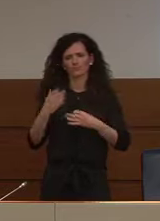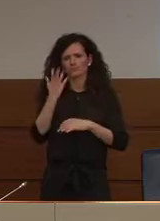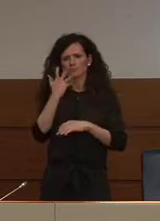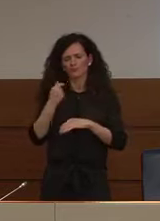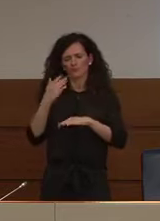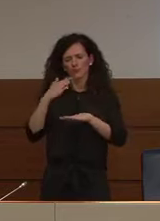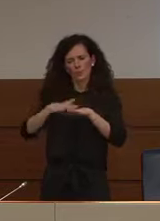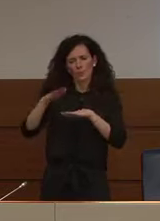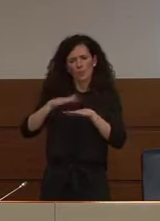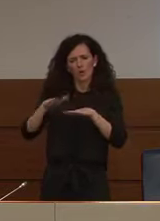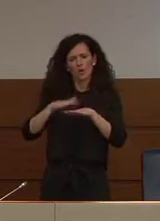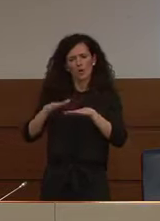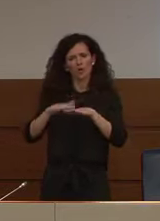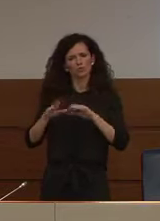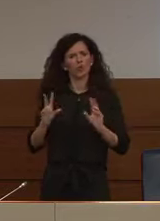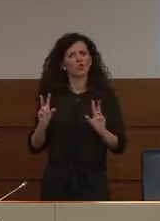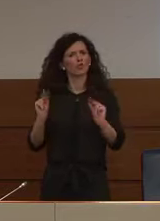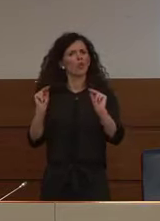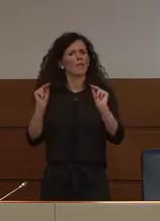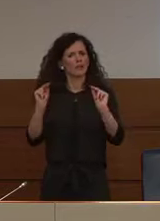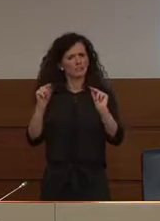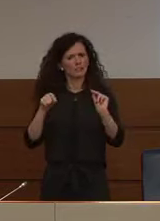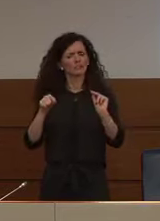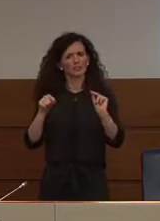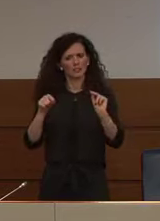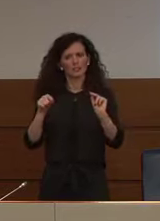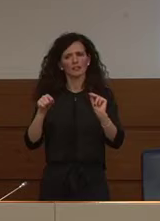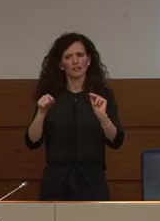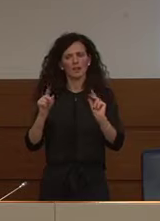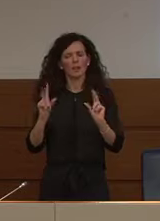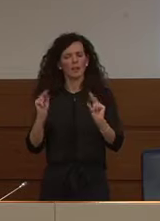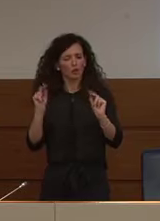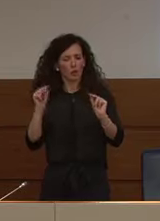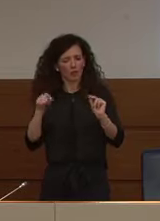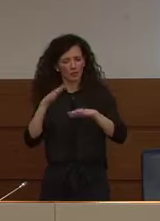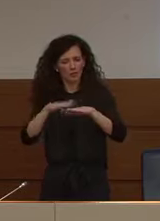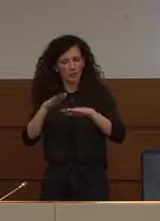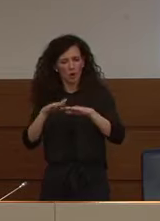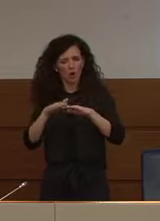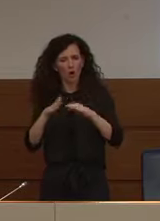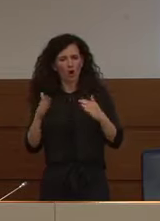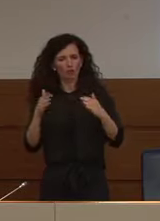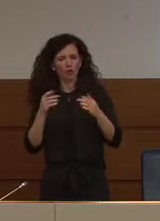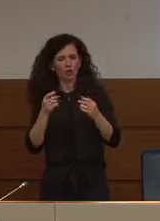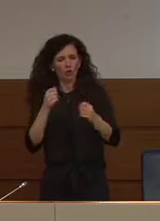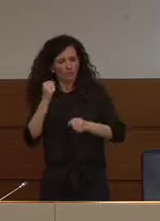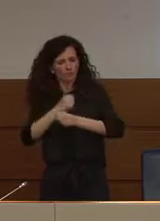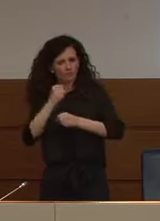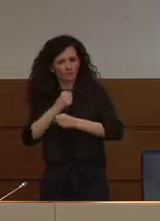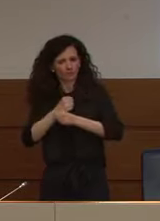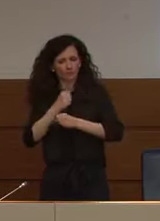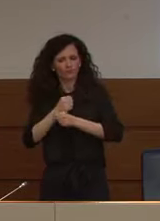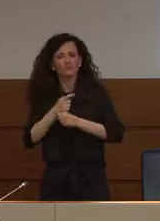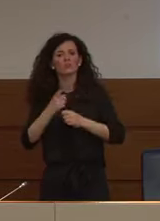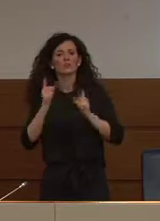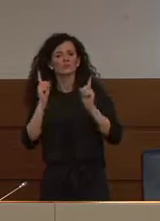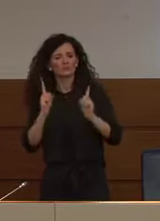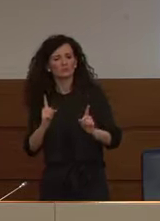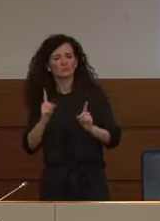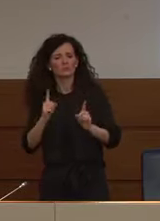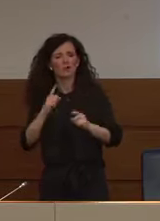innovative che pur nel bisogno di garantire una stringente